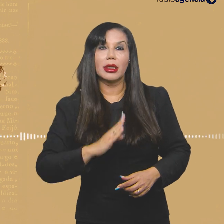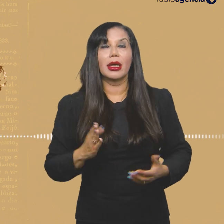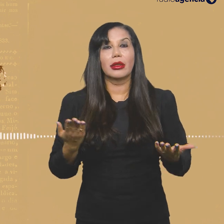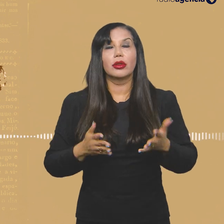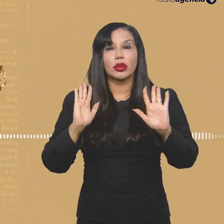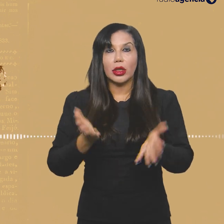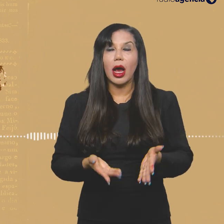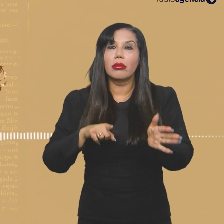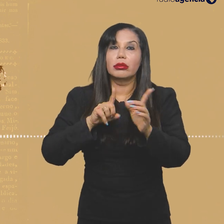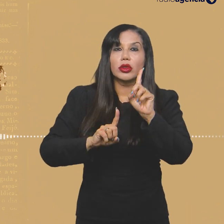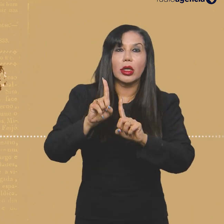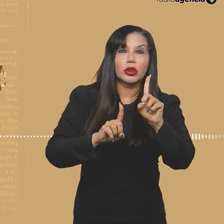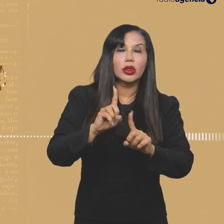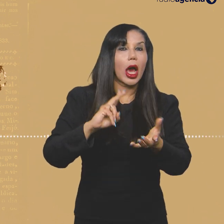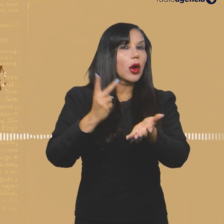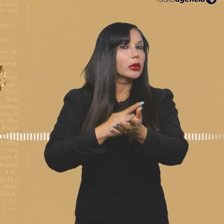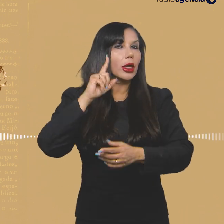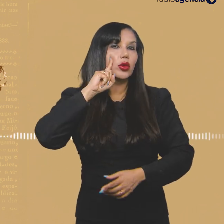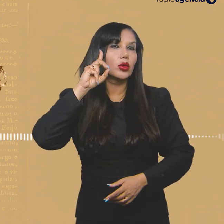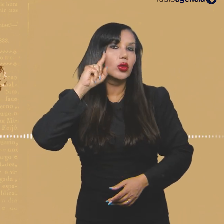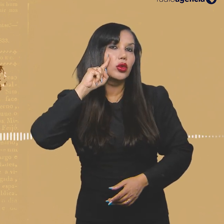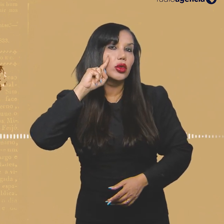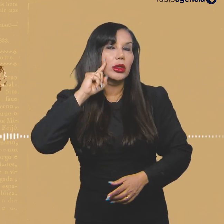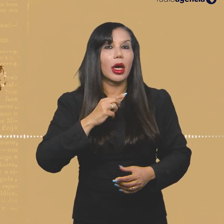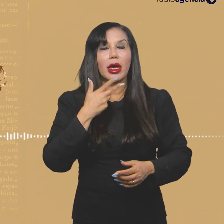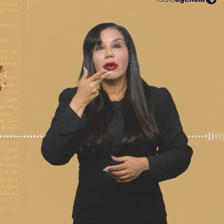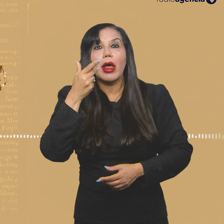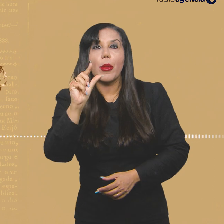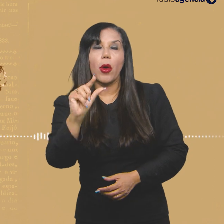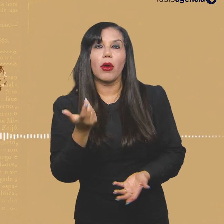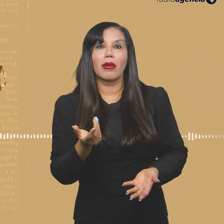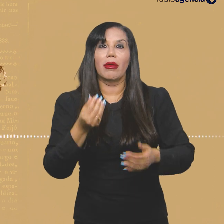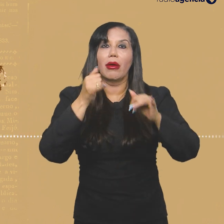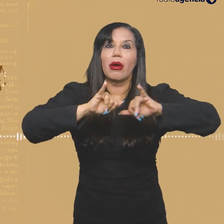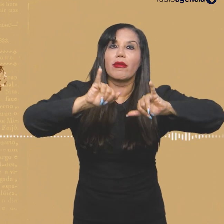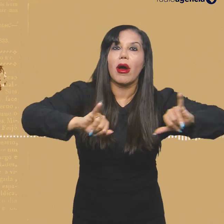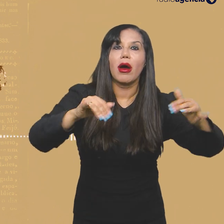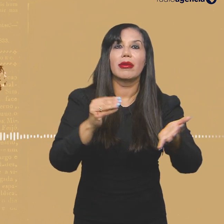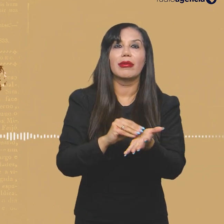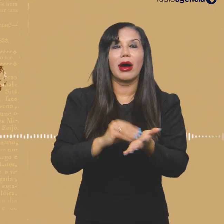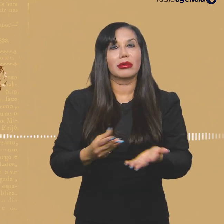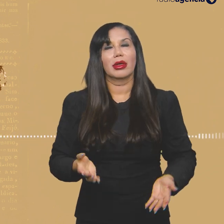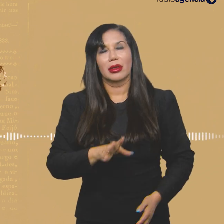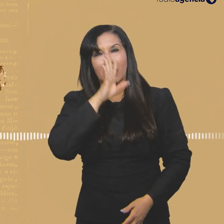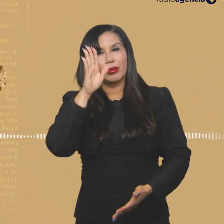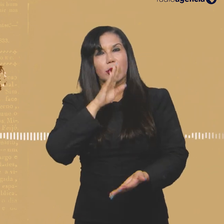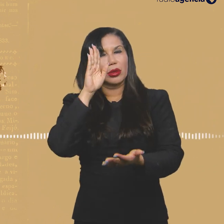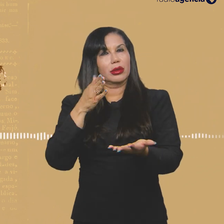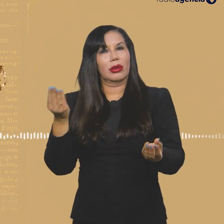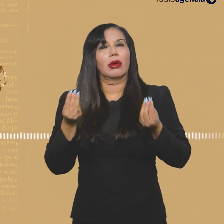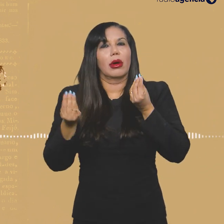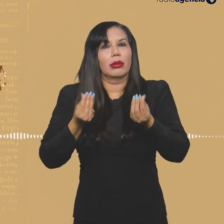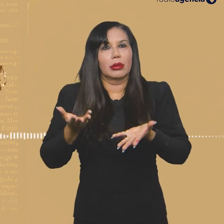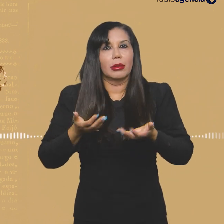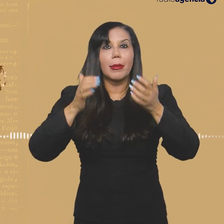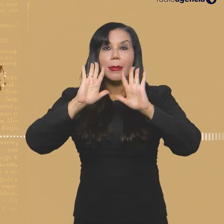brasileiro, isso entrou na estatística, isso acontece diariamente e muito pouco se fala disso, né? Você não vê a grande imprensa bater, isso é um escândalo,